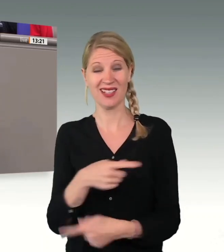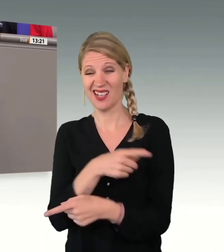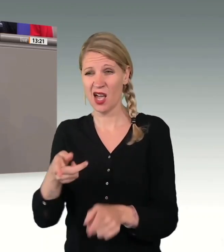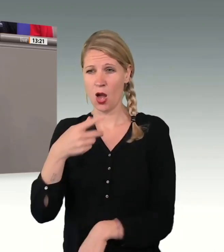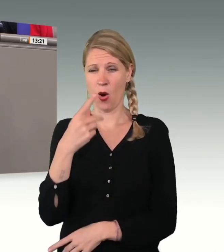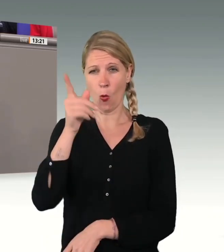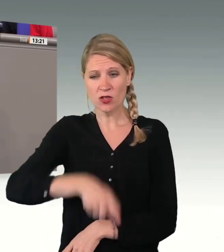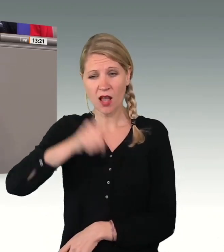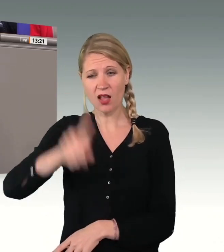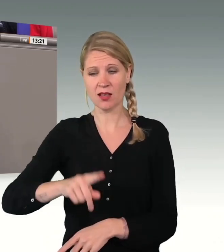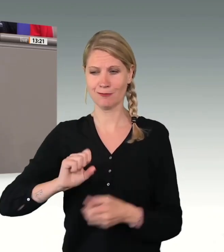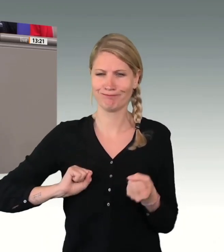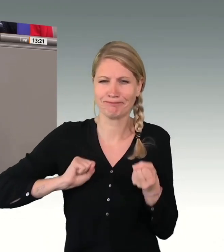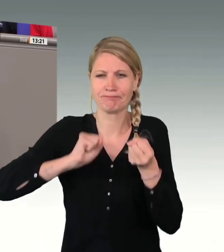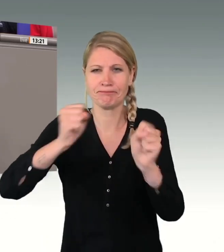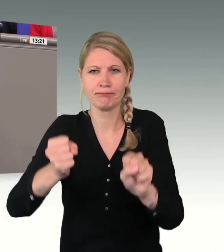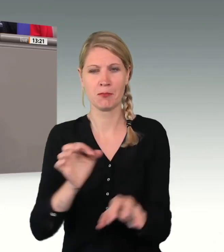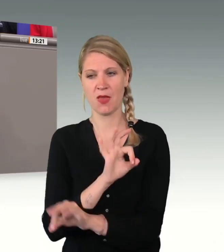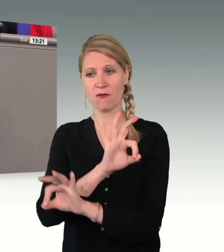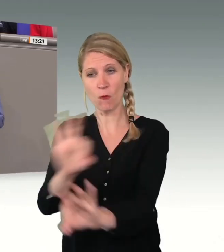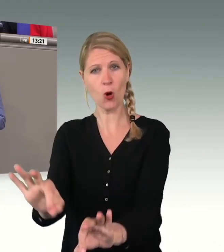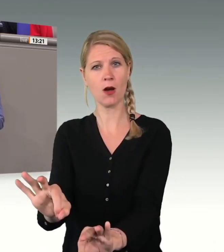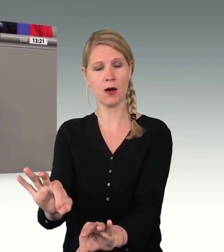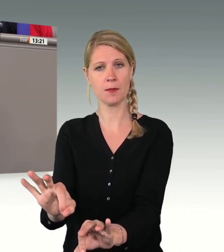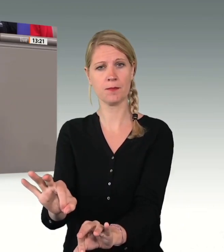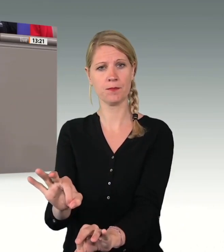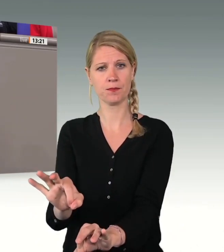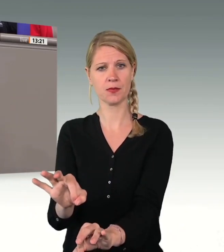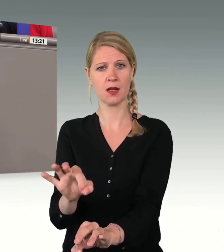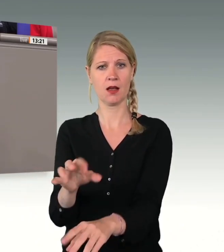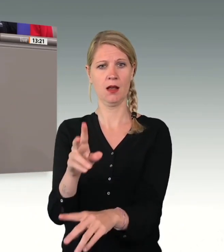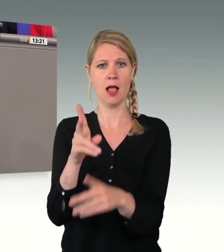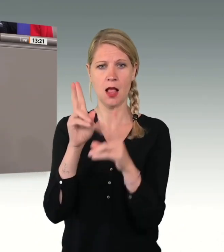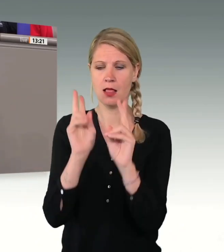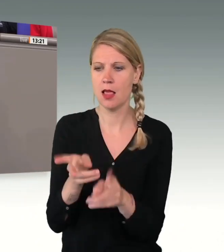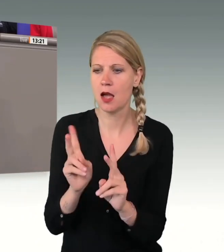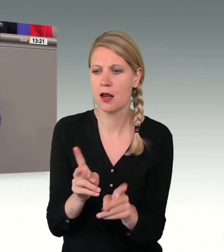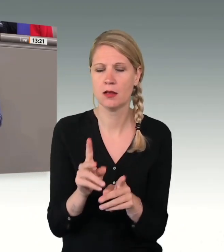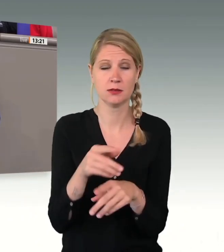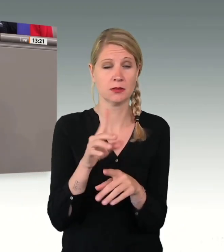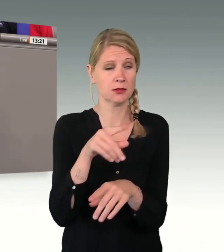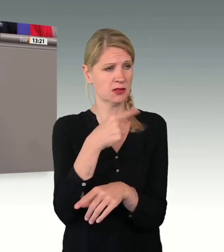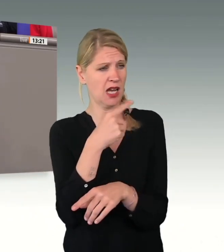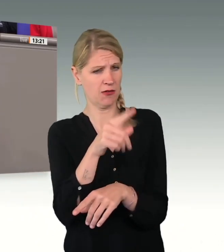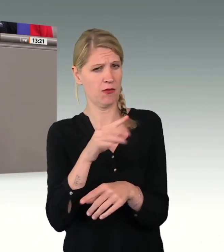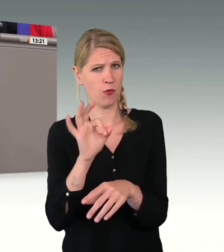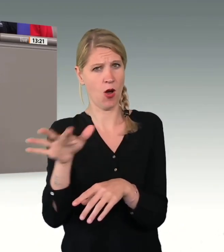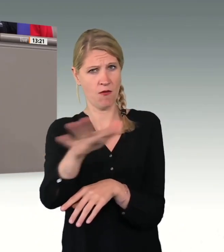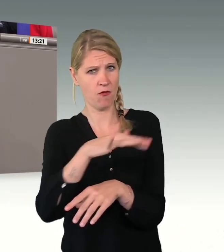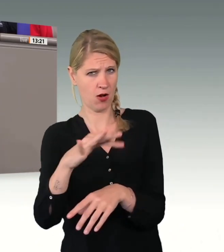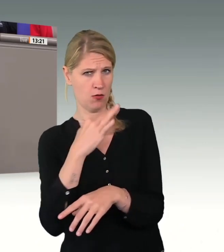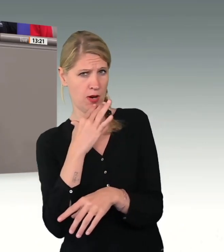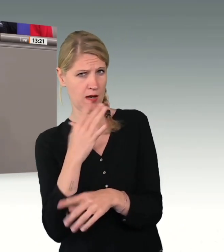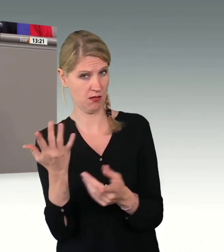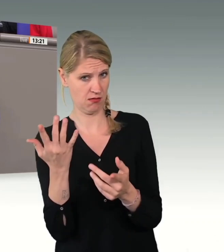das Volk sprechen und wir dann abziehen, Lehrerinnen und Lehrer, Polizistinnen und Polizisten, Schülerinnen und Schüler,